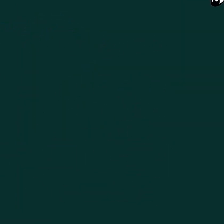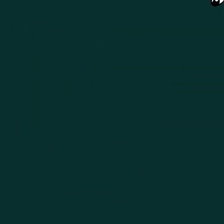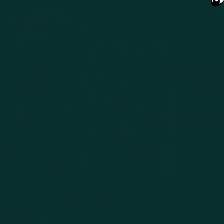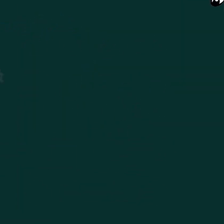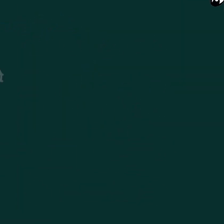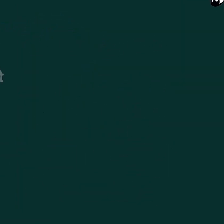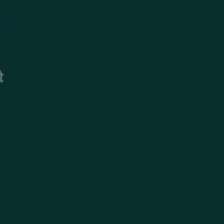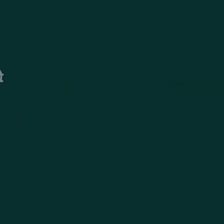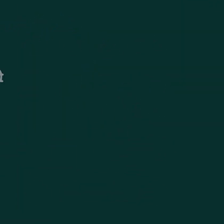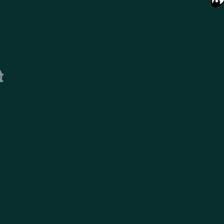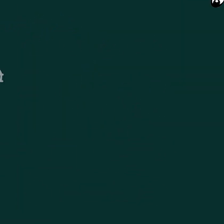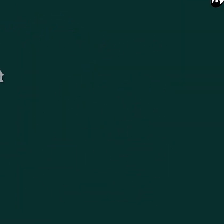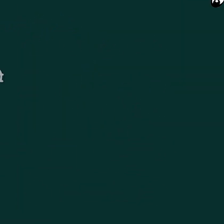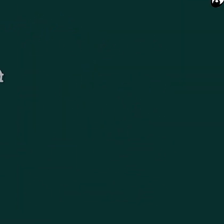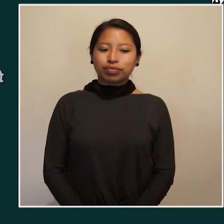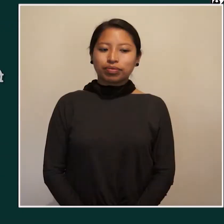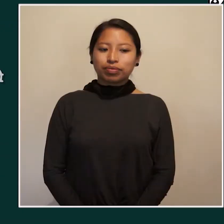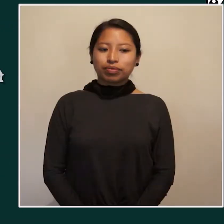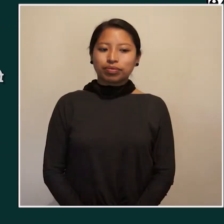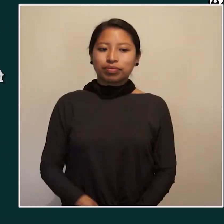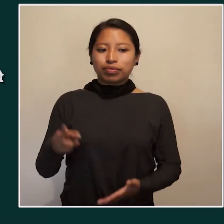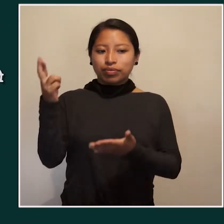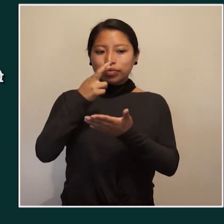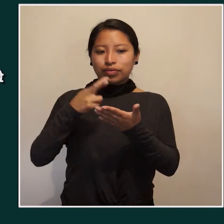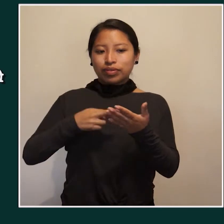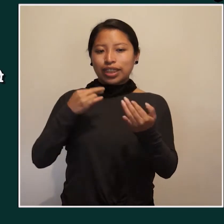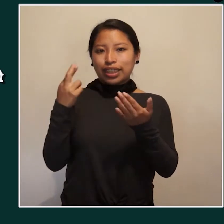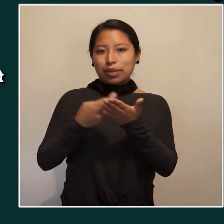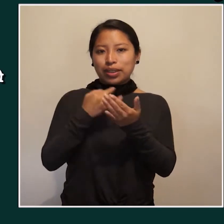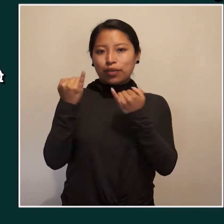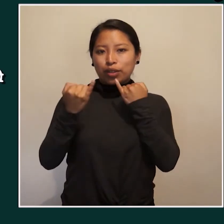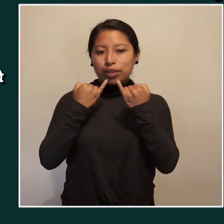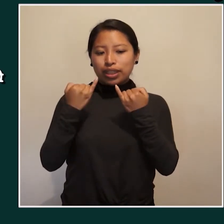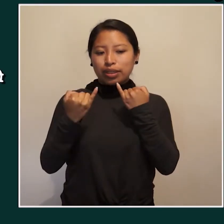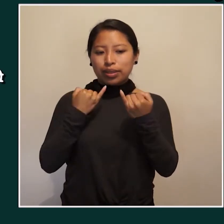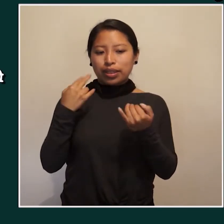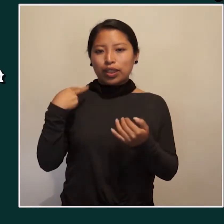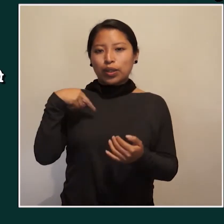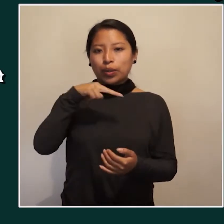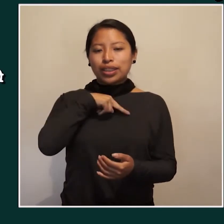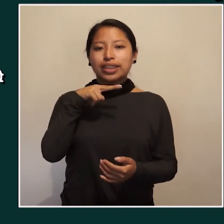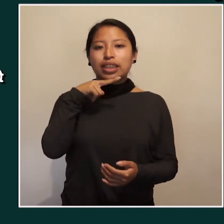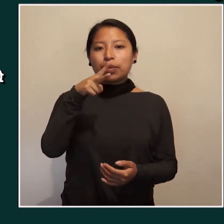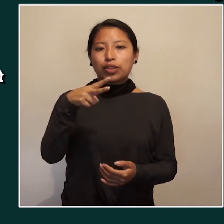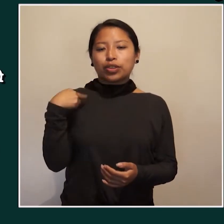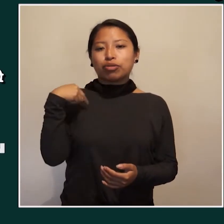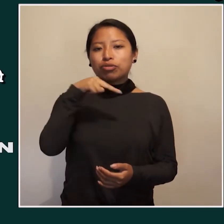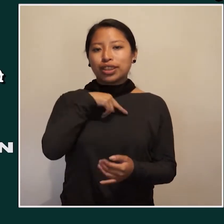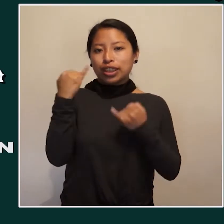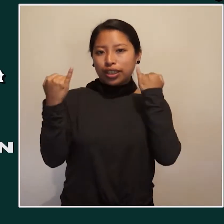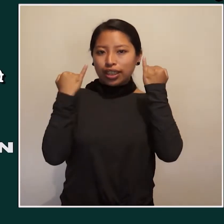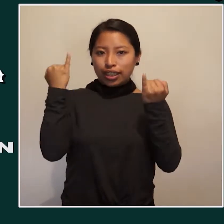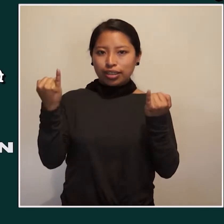Rayuela, tu revista informativa infantil. Nuestra voz, nuestra voz, nuestra opinión.